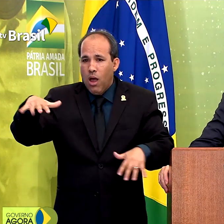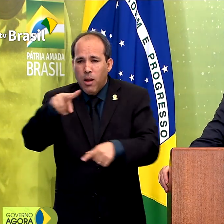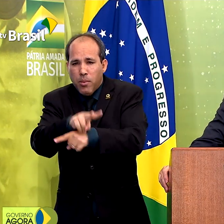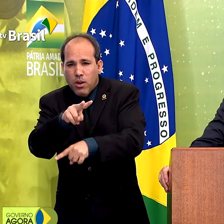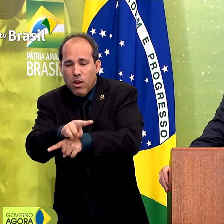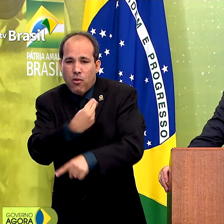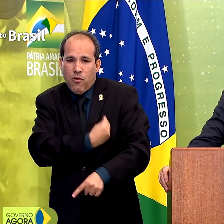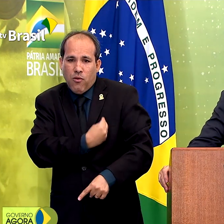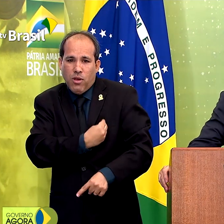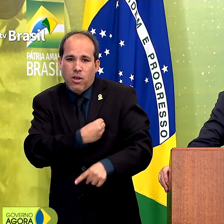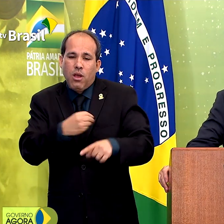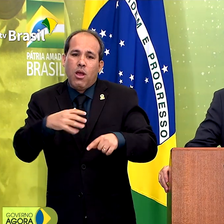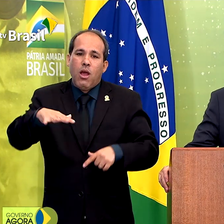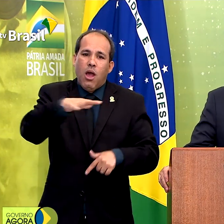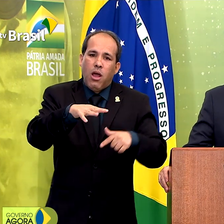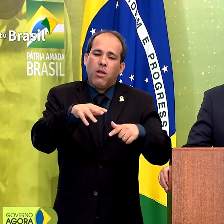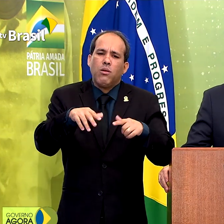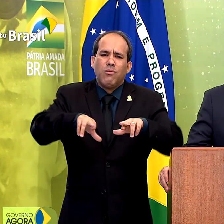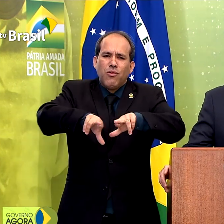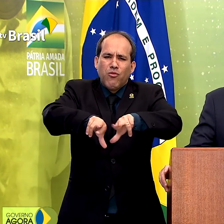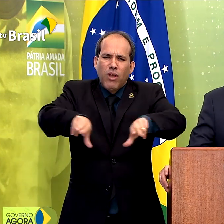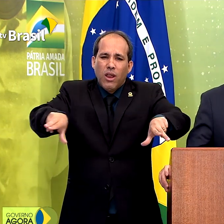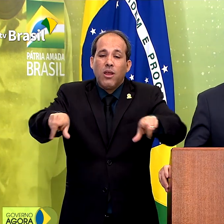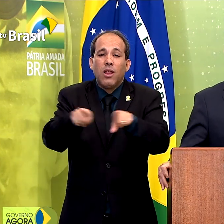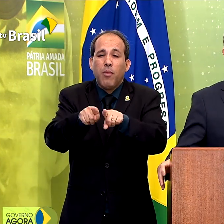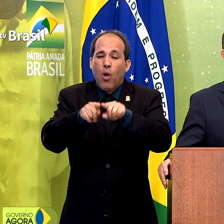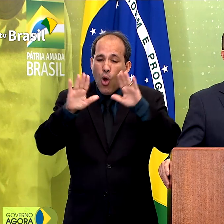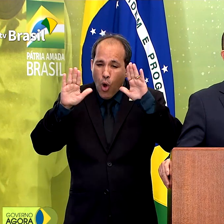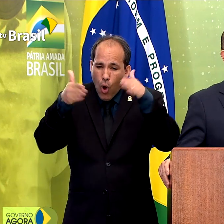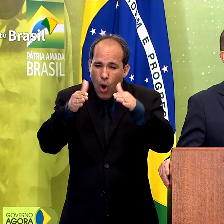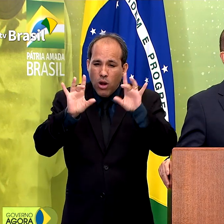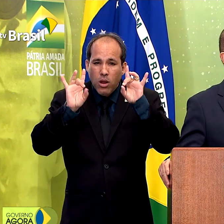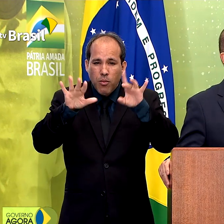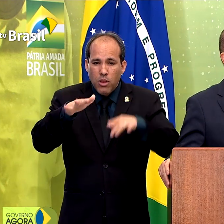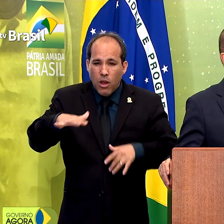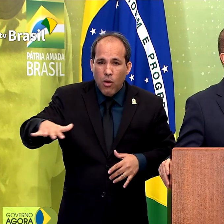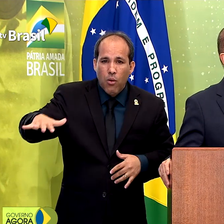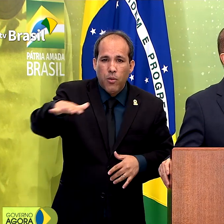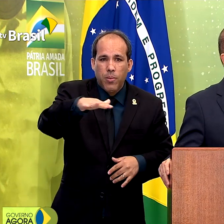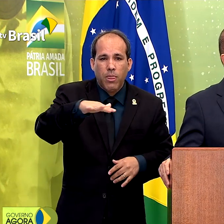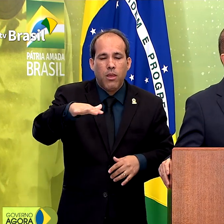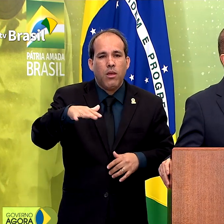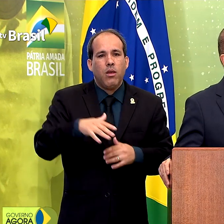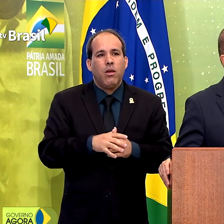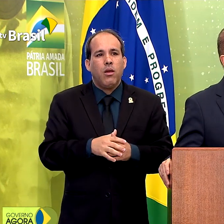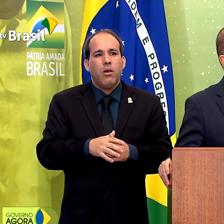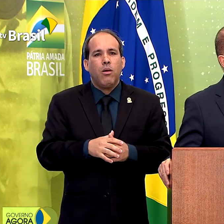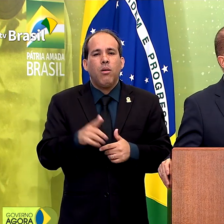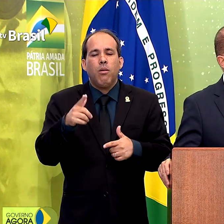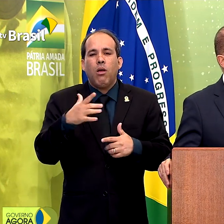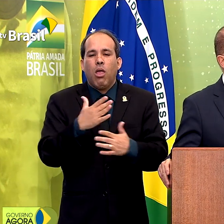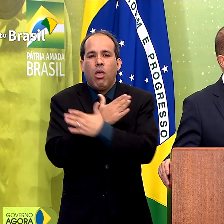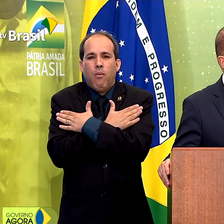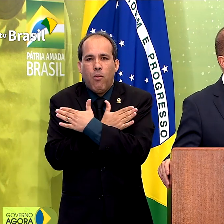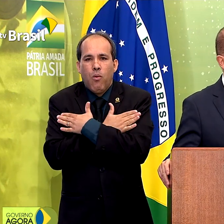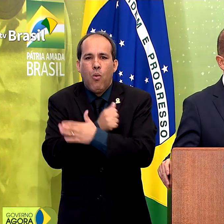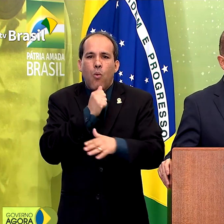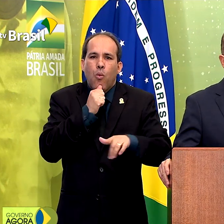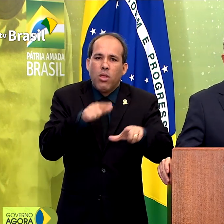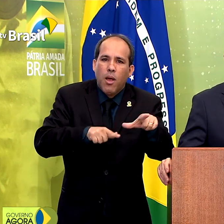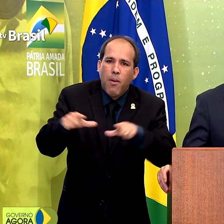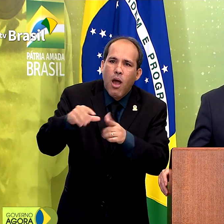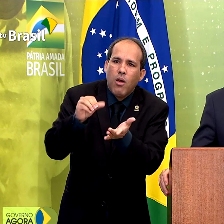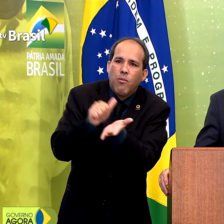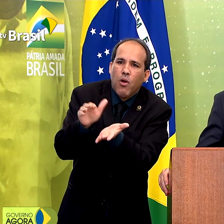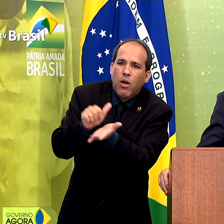mas também com um olhar muito especial para que o drama do desemprego, da fome